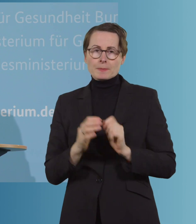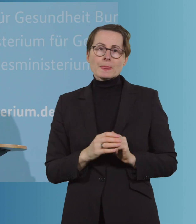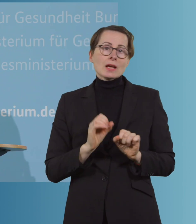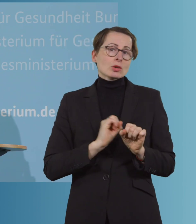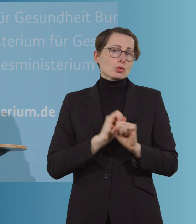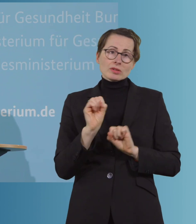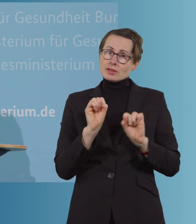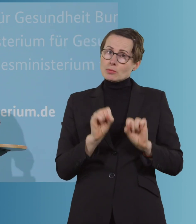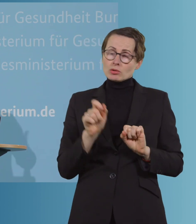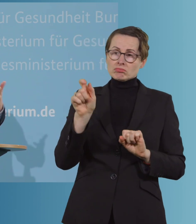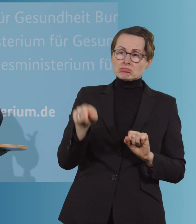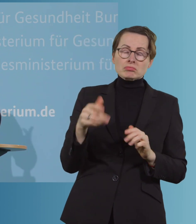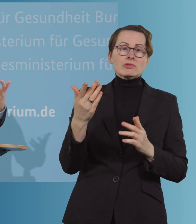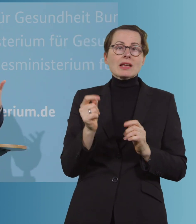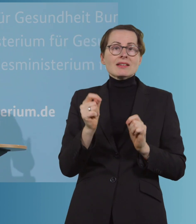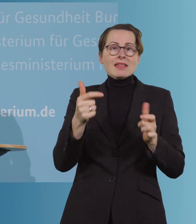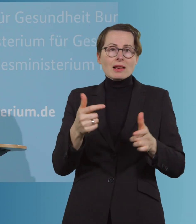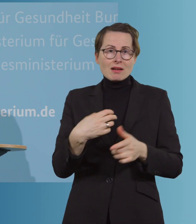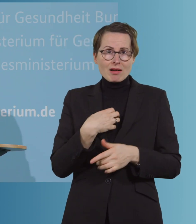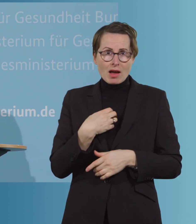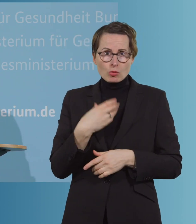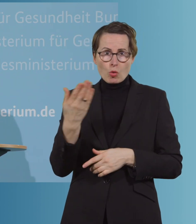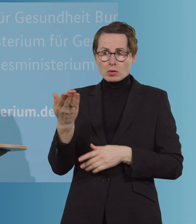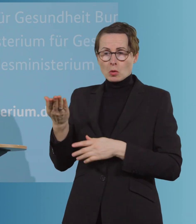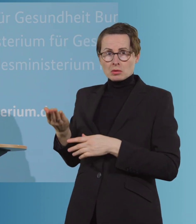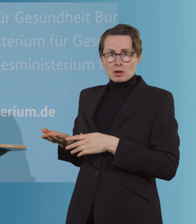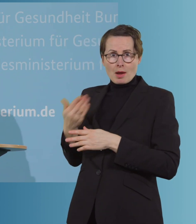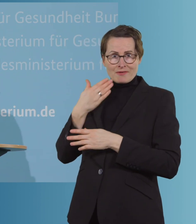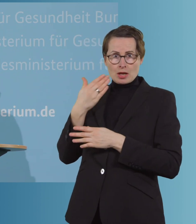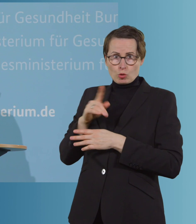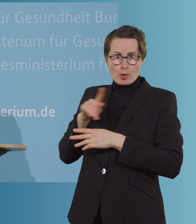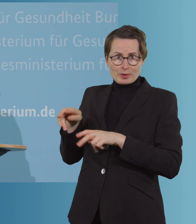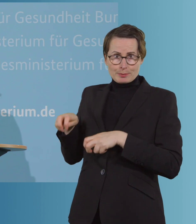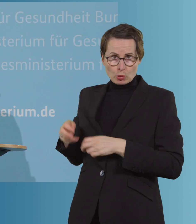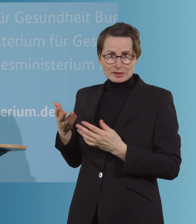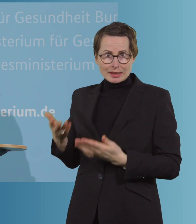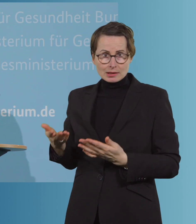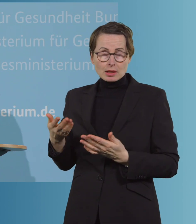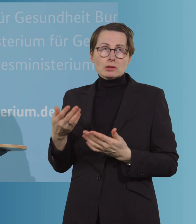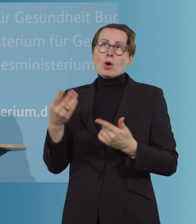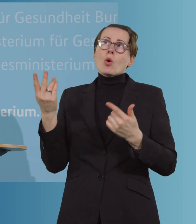Erkrankungen, die gar nicht abgebildet sind in den Empfehlungen oder bei sehr besonderen